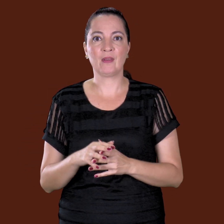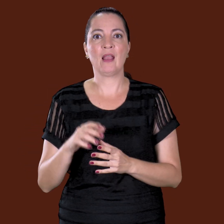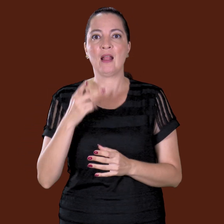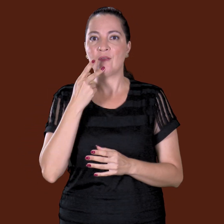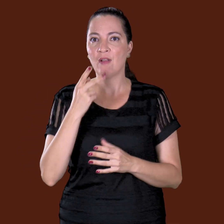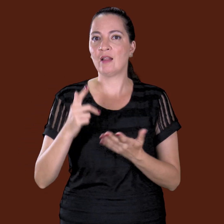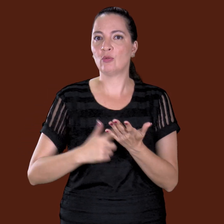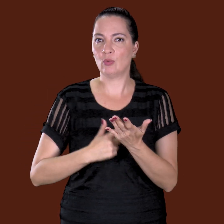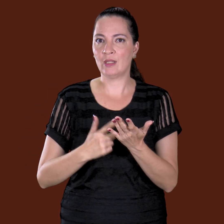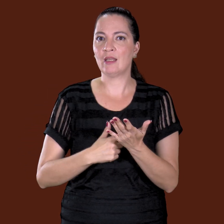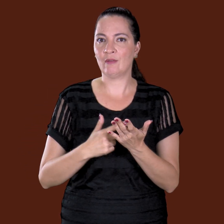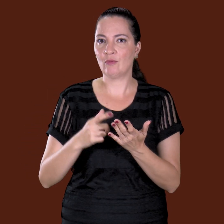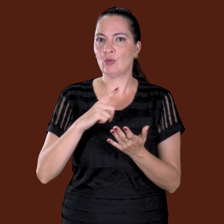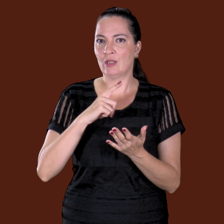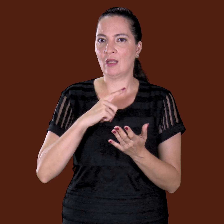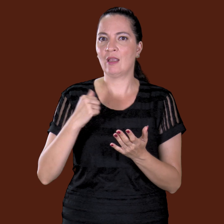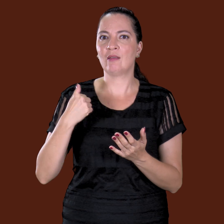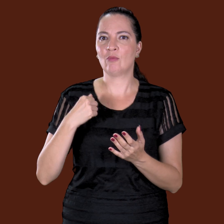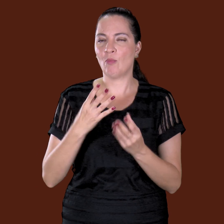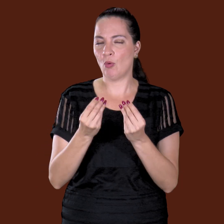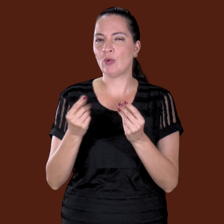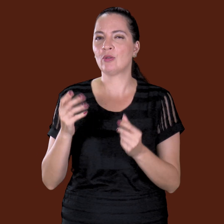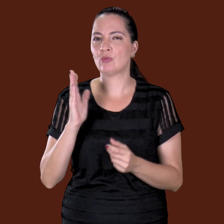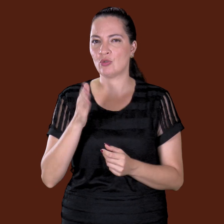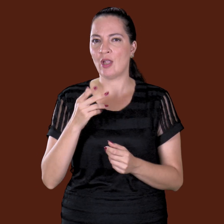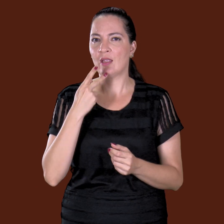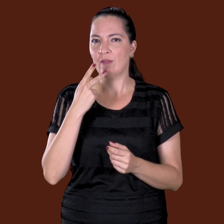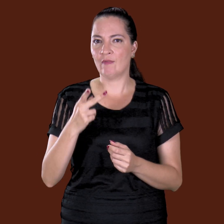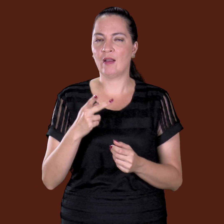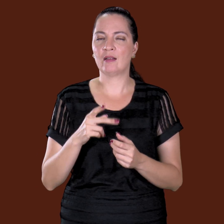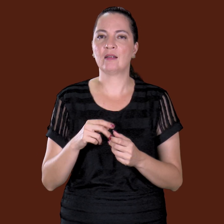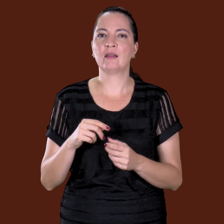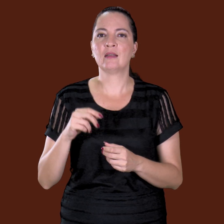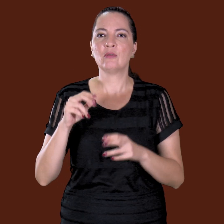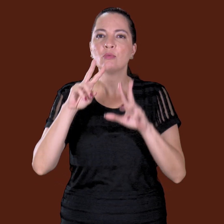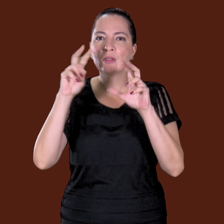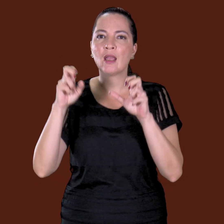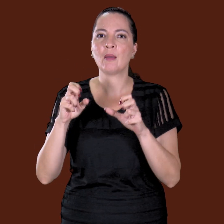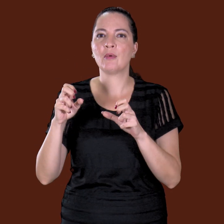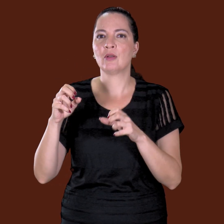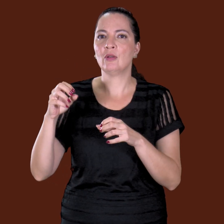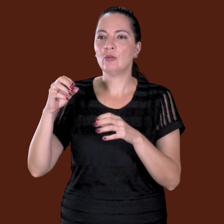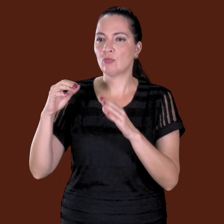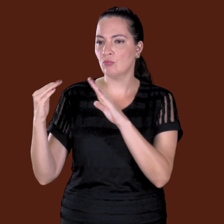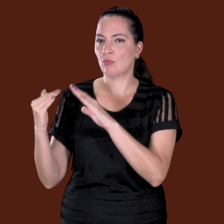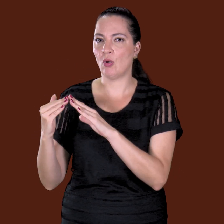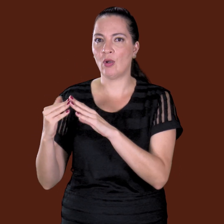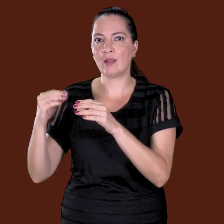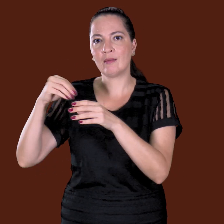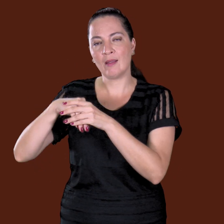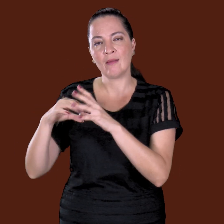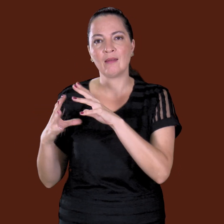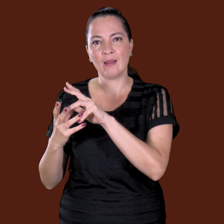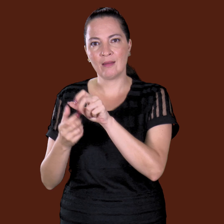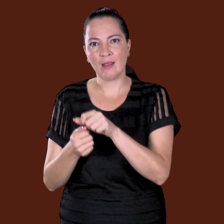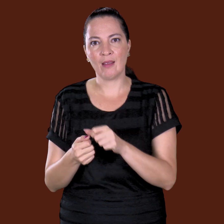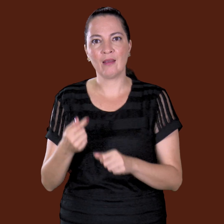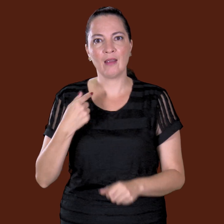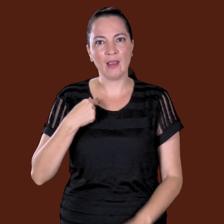extraterrestres. Como ele escreveu, quando eu vi, que o dia que o E.T. de Varginha apareceu lá em Varginha, eu fui lá, eu estava